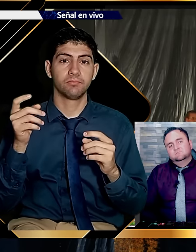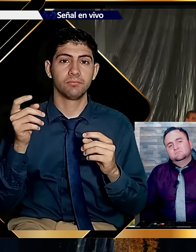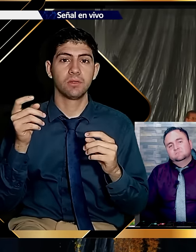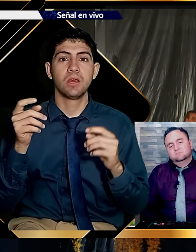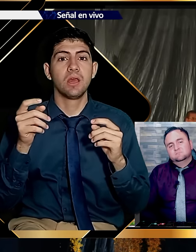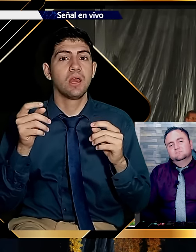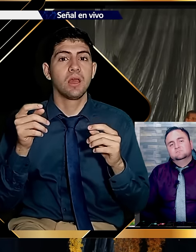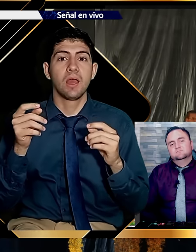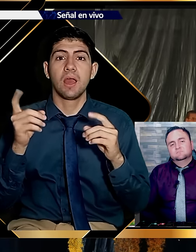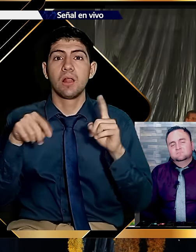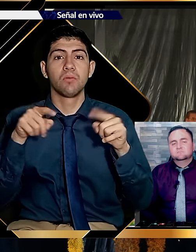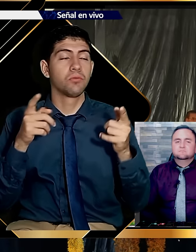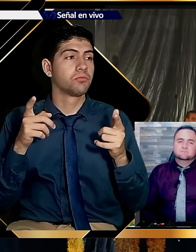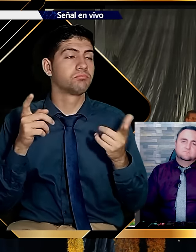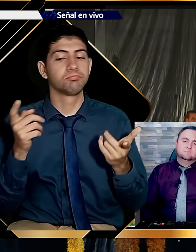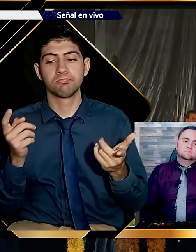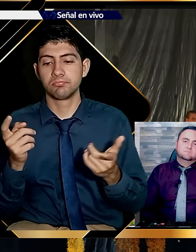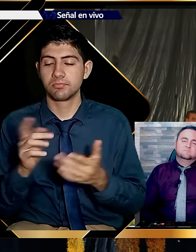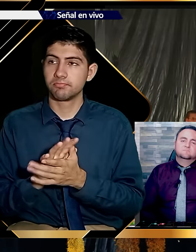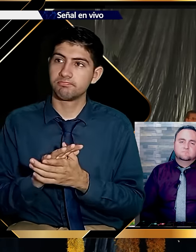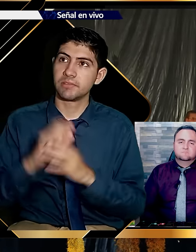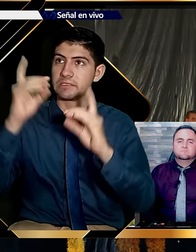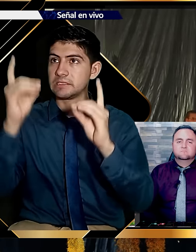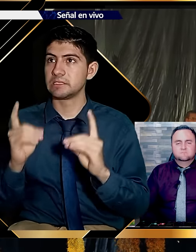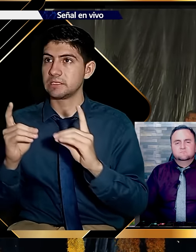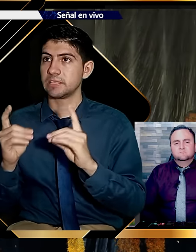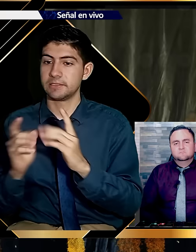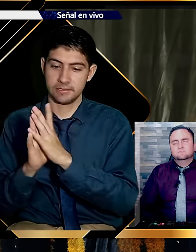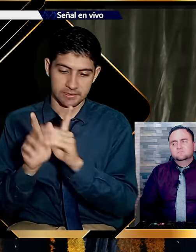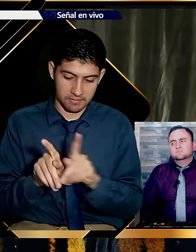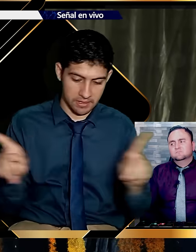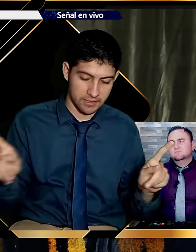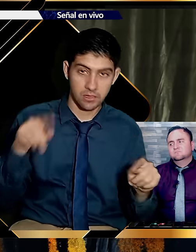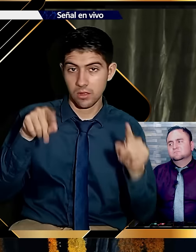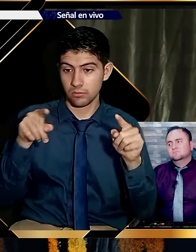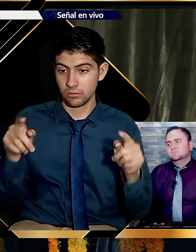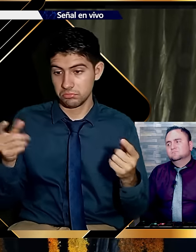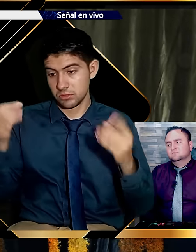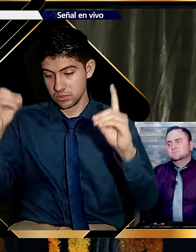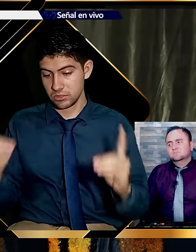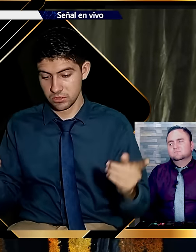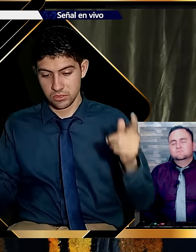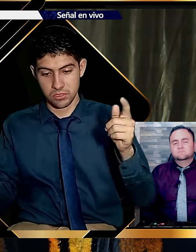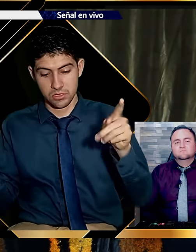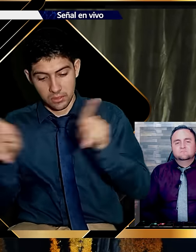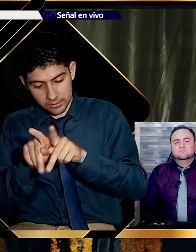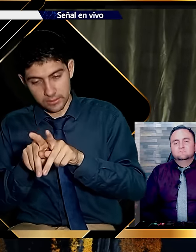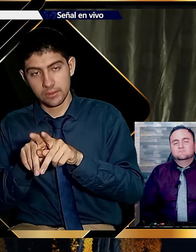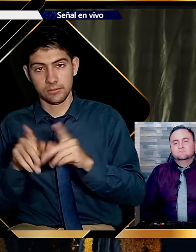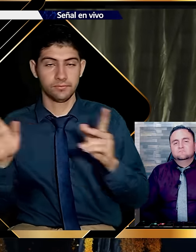ya en casarse. Otros seguramente ya en separarse. Pero son decisiones. Ojalá no estén aquí esas decisiones.